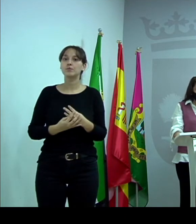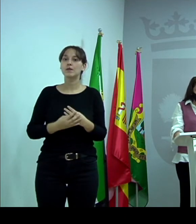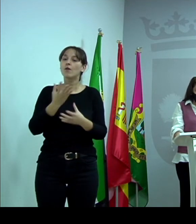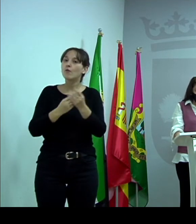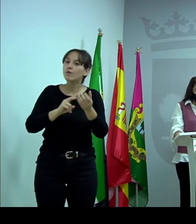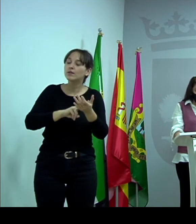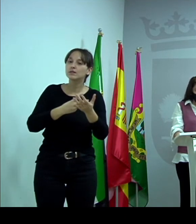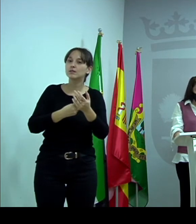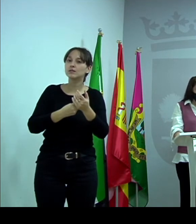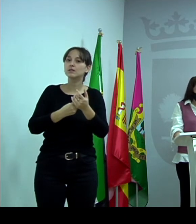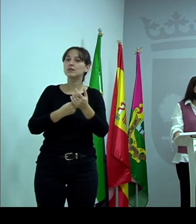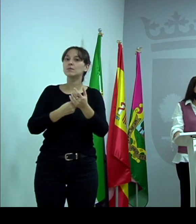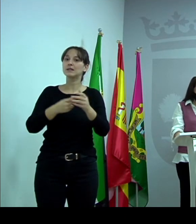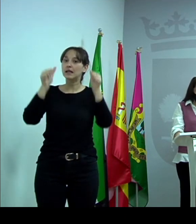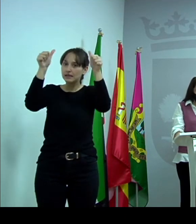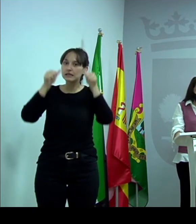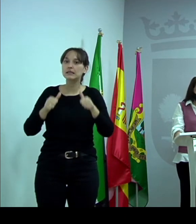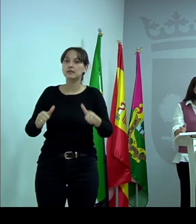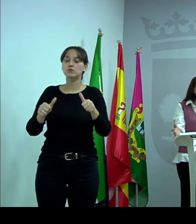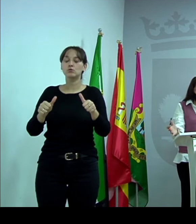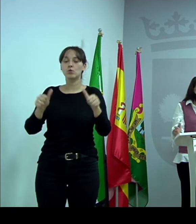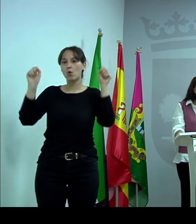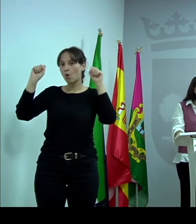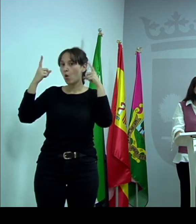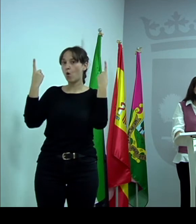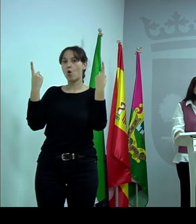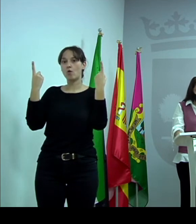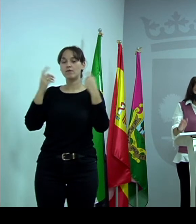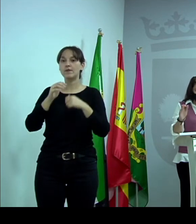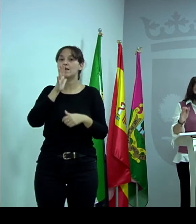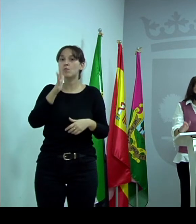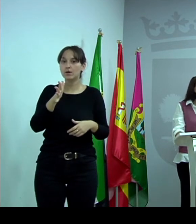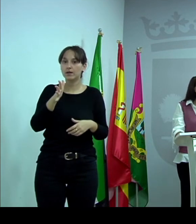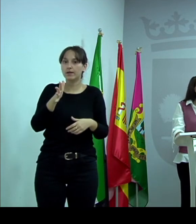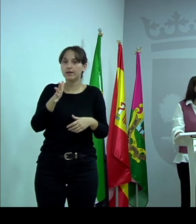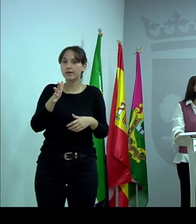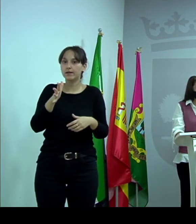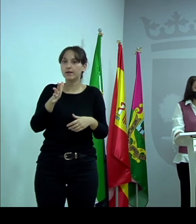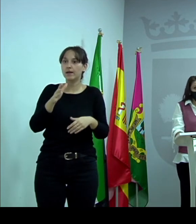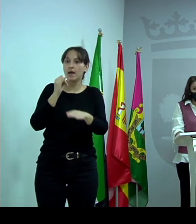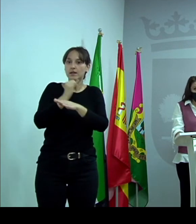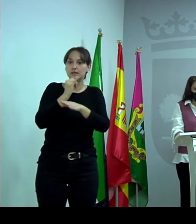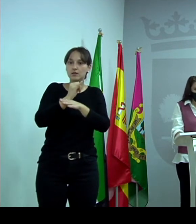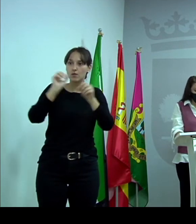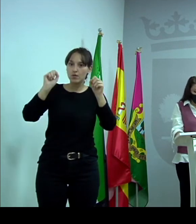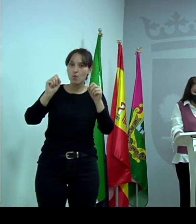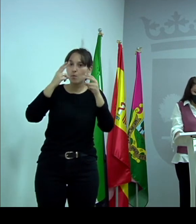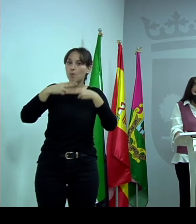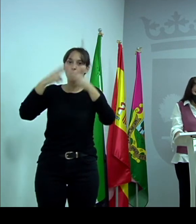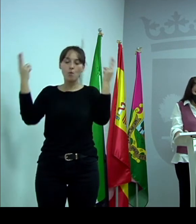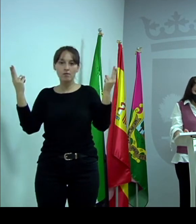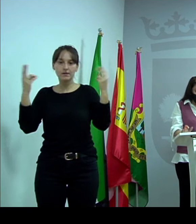título homologado, que sería también, porque sería por una institución pública, con fechas y con profesionales.